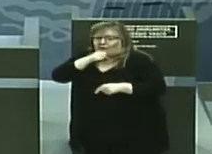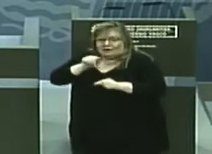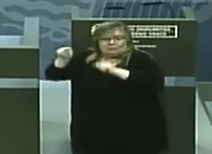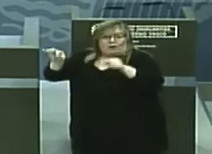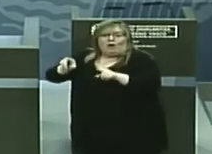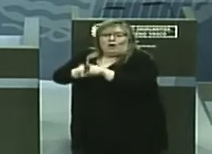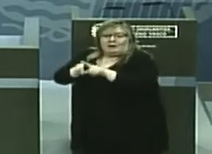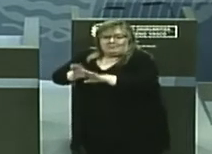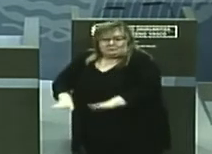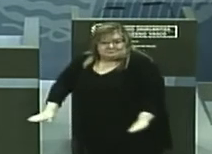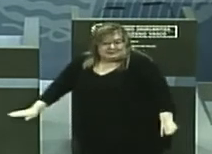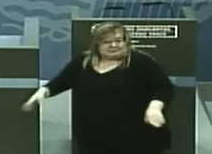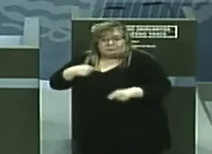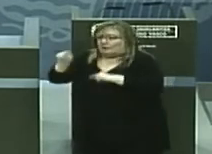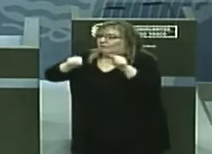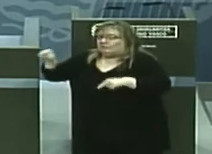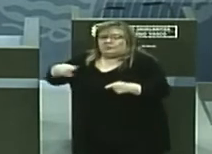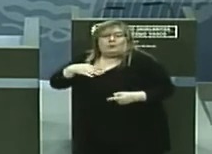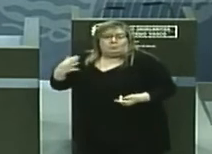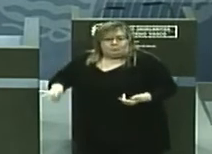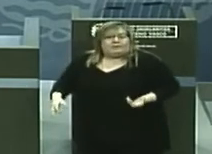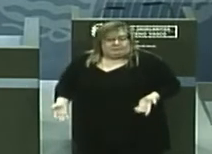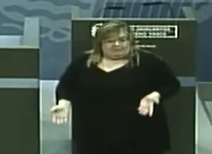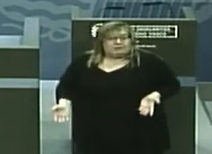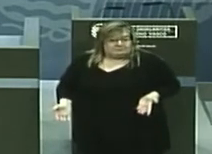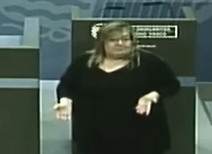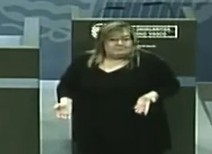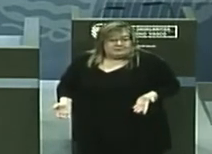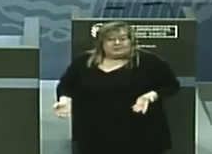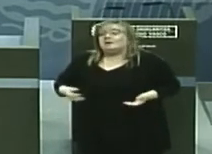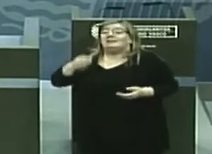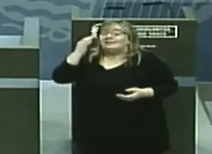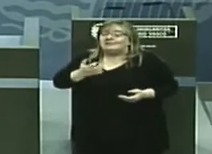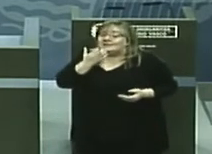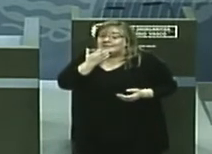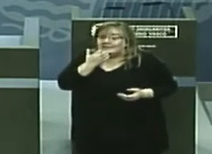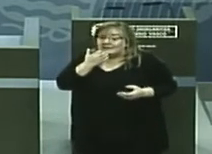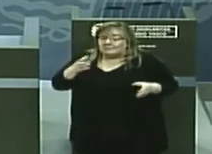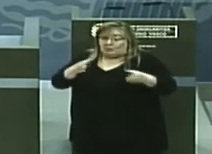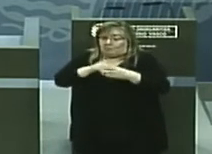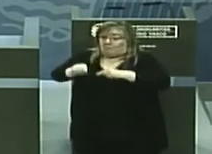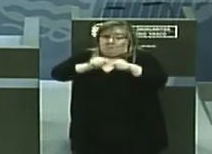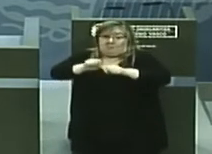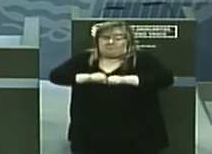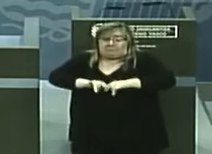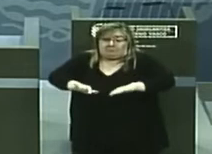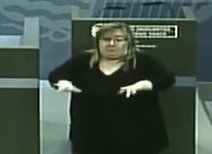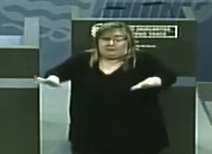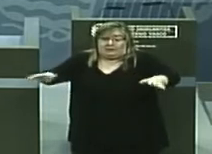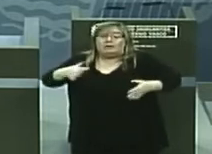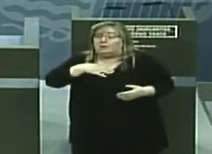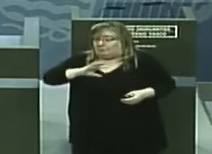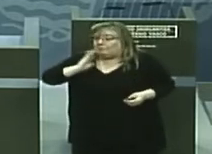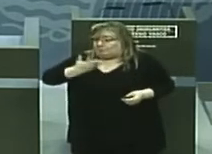sus hermanos pequeños, y que pudiera también, si se diera una transmisión comunitaria, tener consecuencias